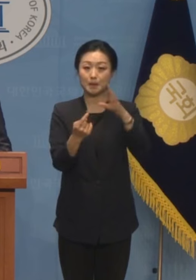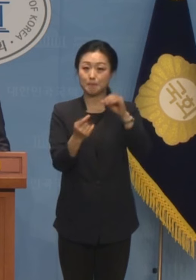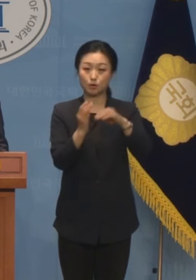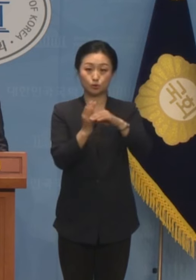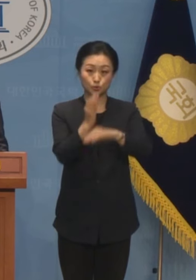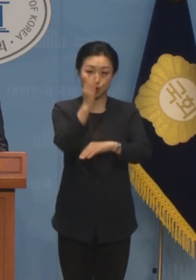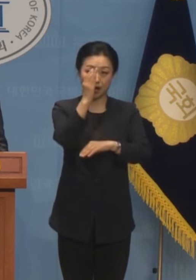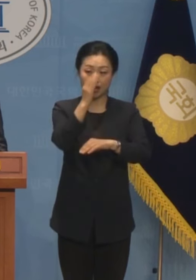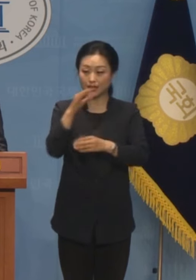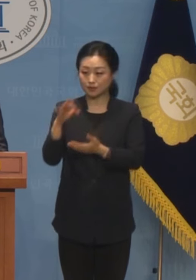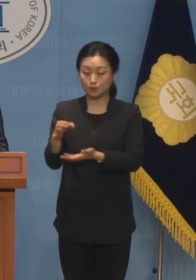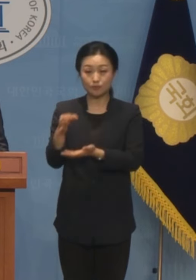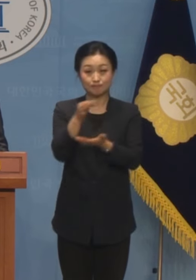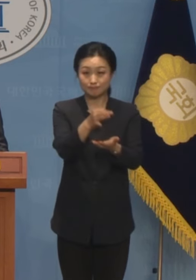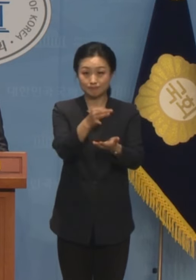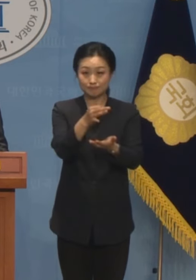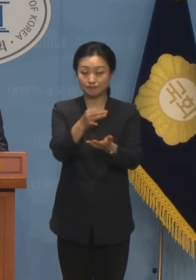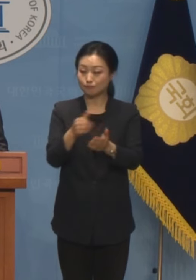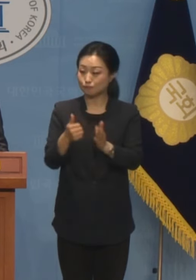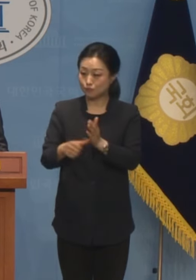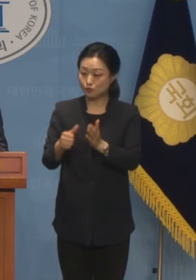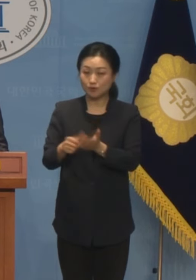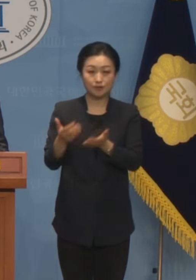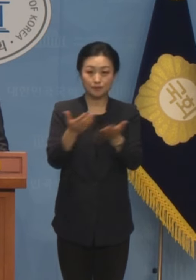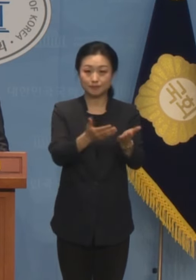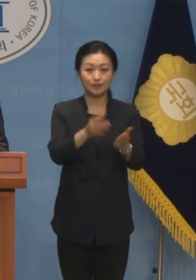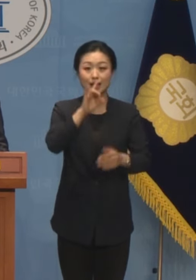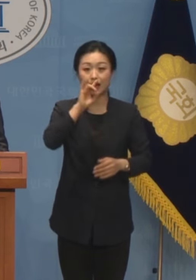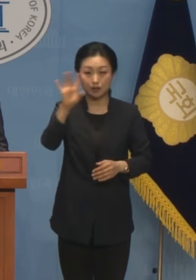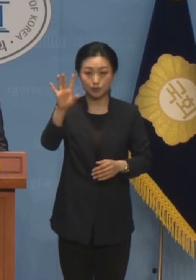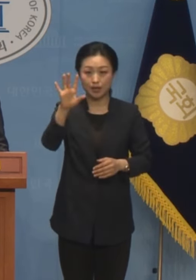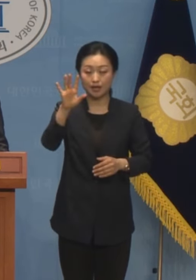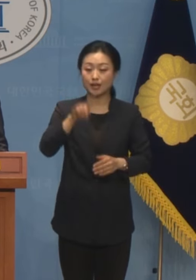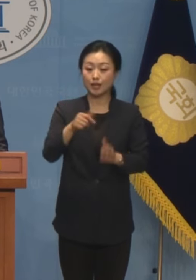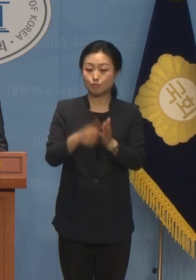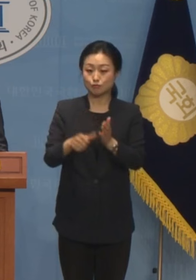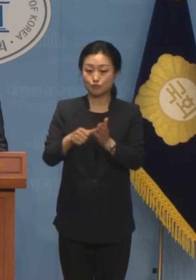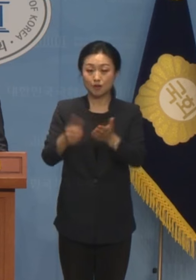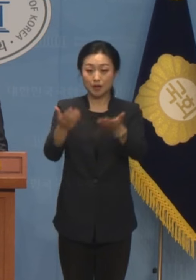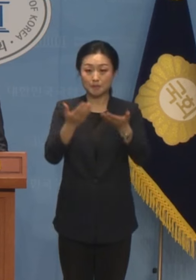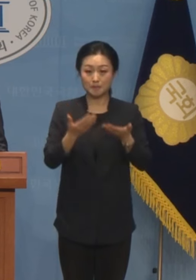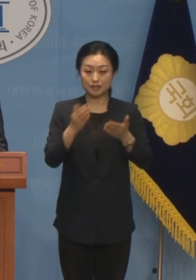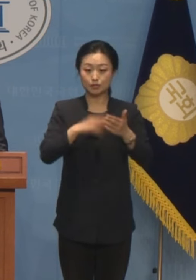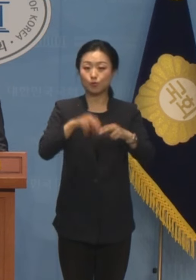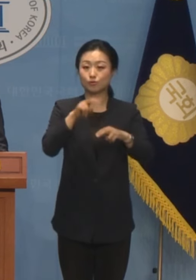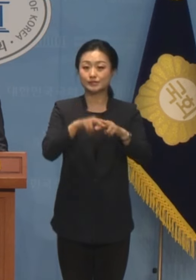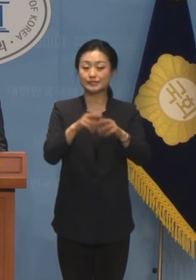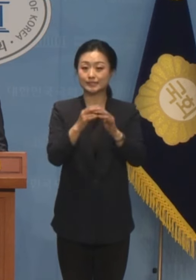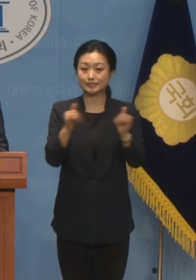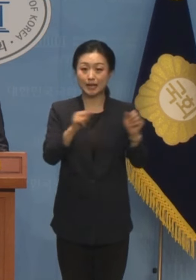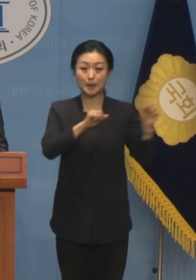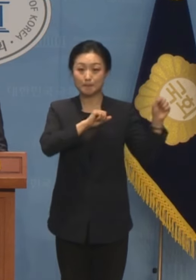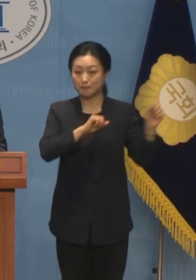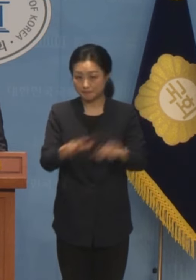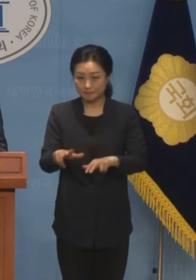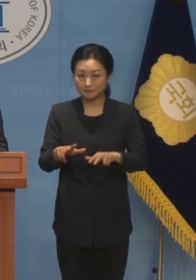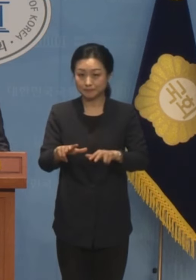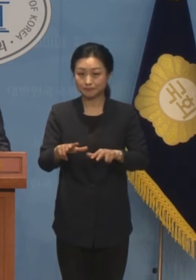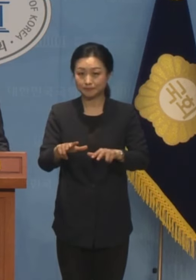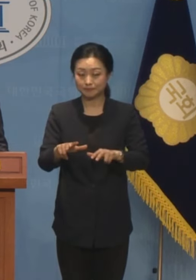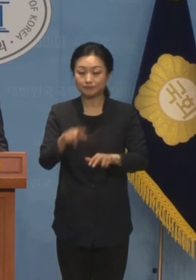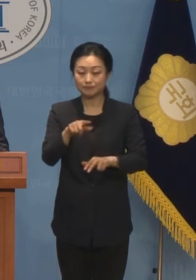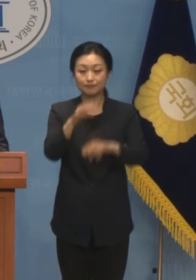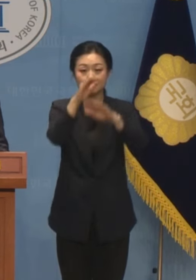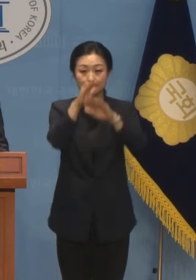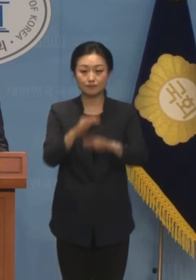초과하는 금품 등을 받아서는 아니되고 이러한 물품을 받은 공직자는 지체 없이 그